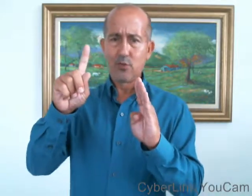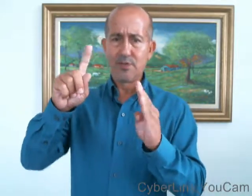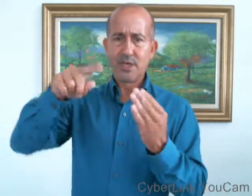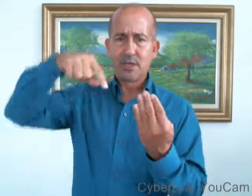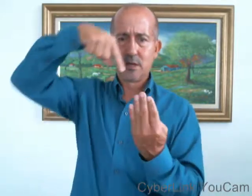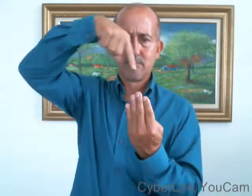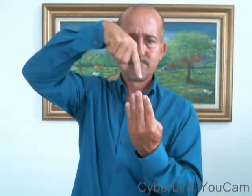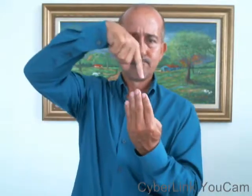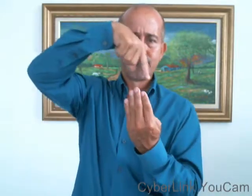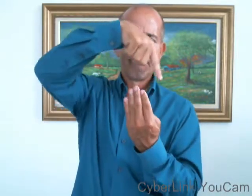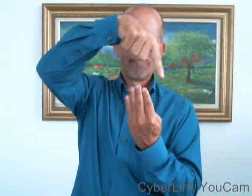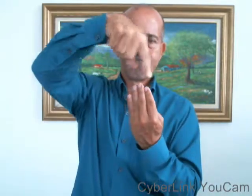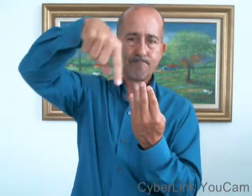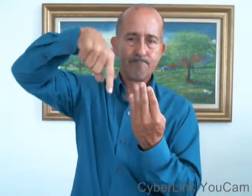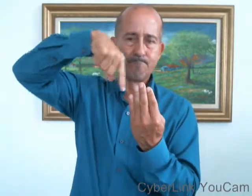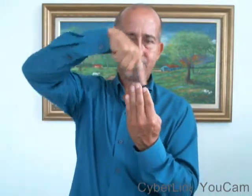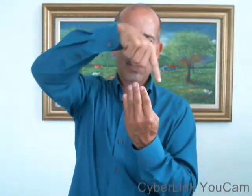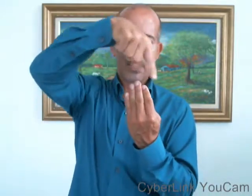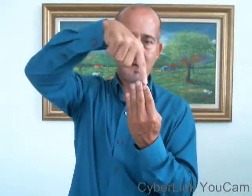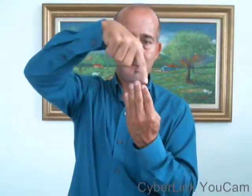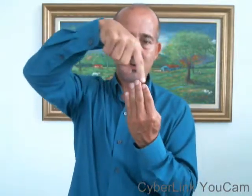dominante, alrededor.